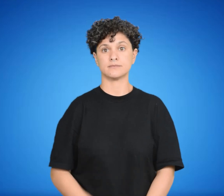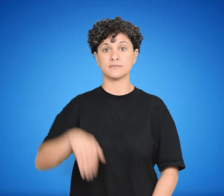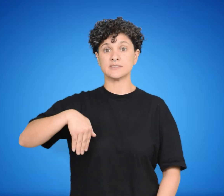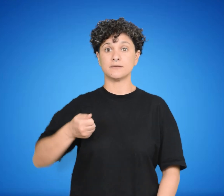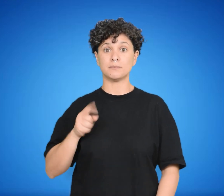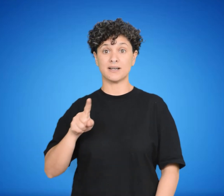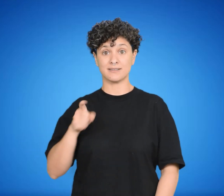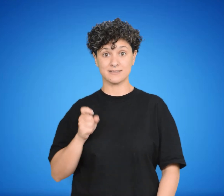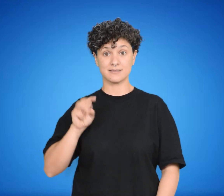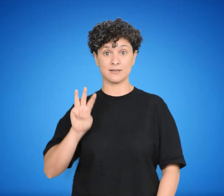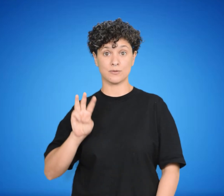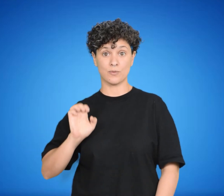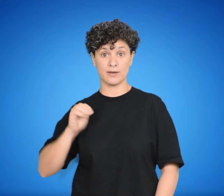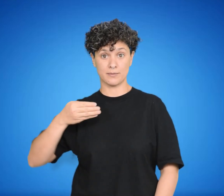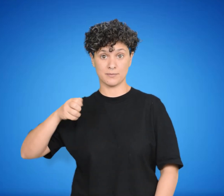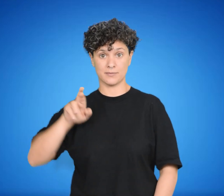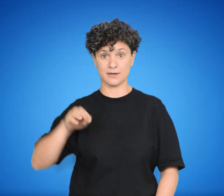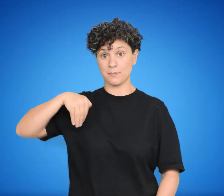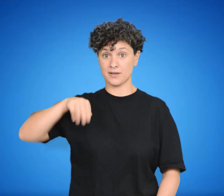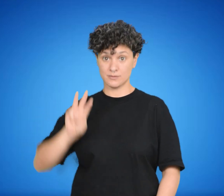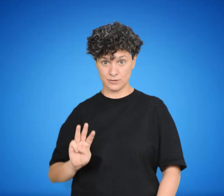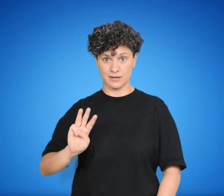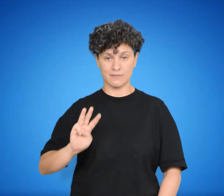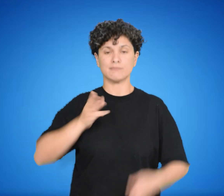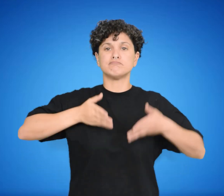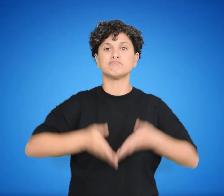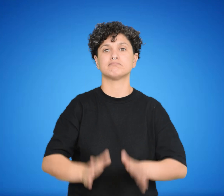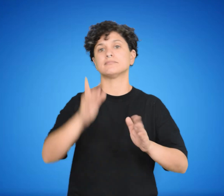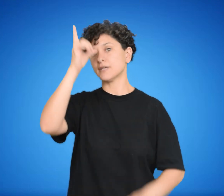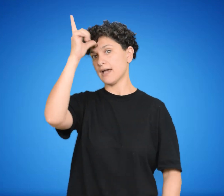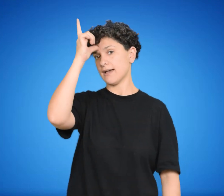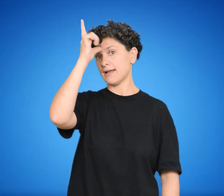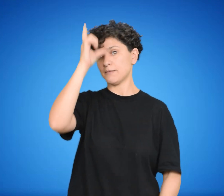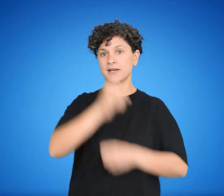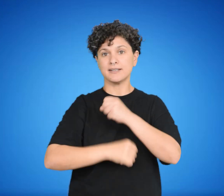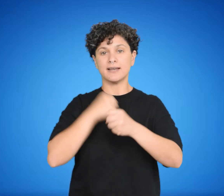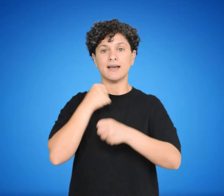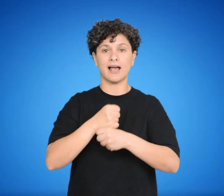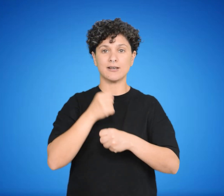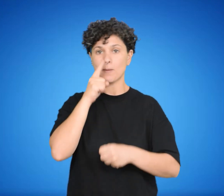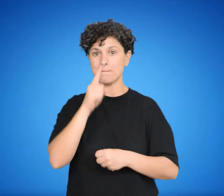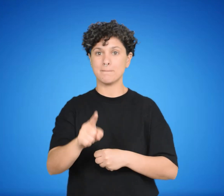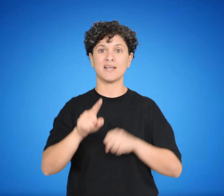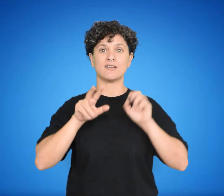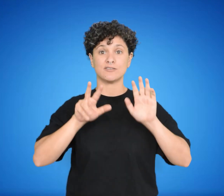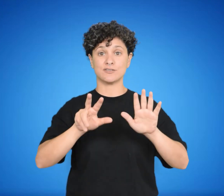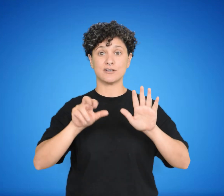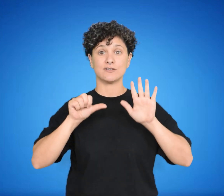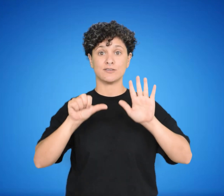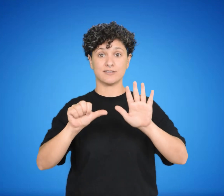Max Weber Max Weber nació en lo que es la actual Alemania, en